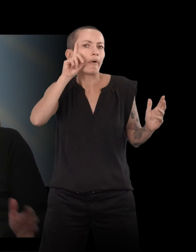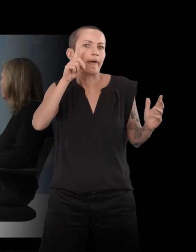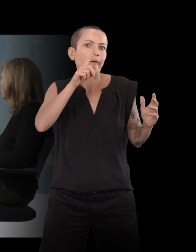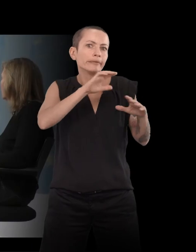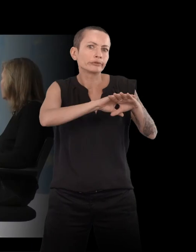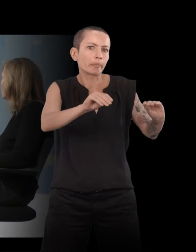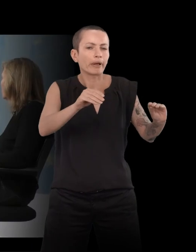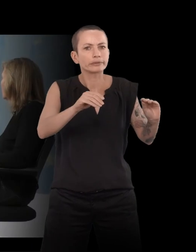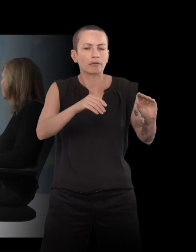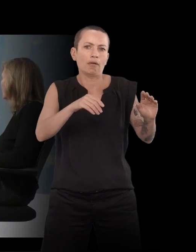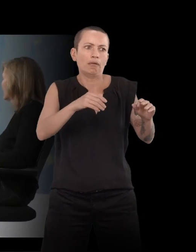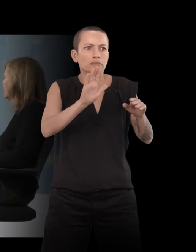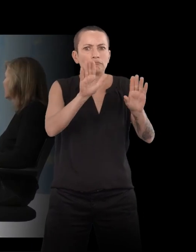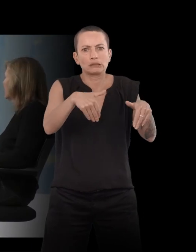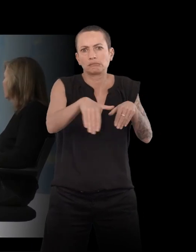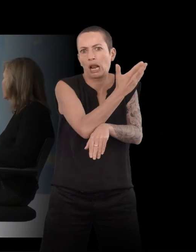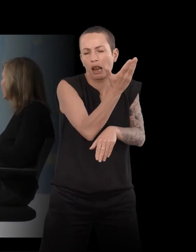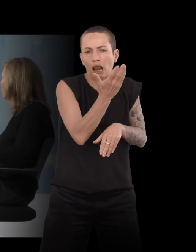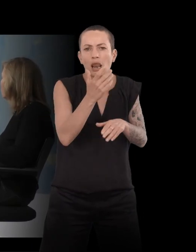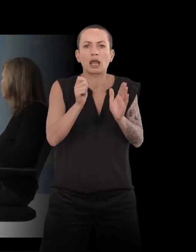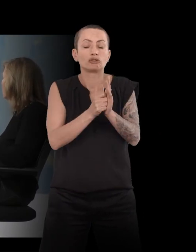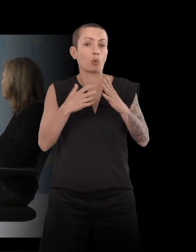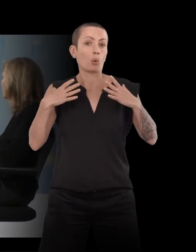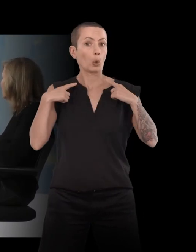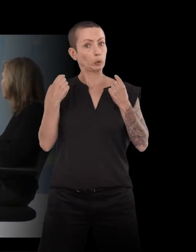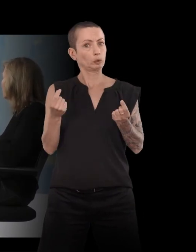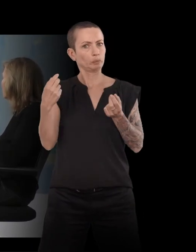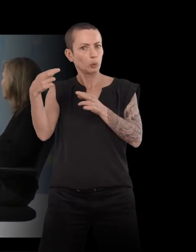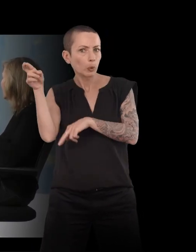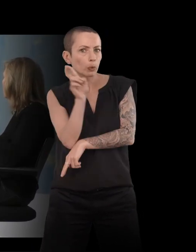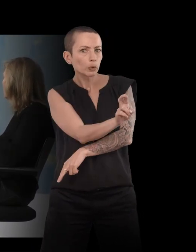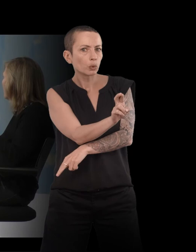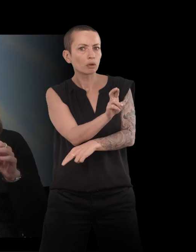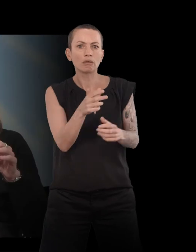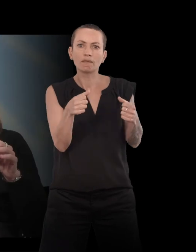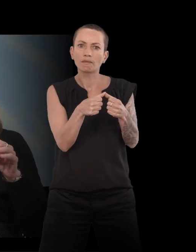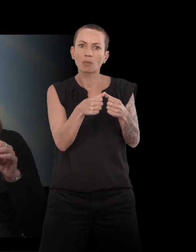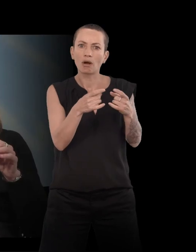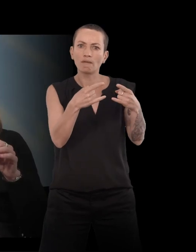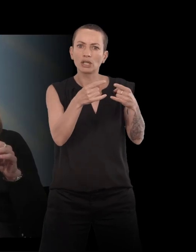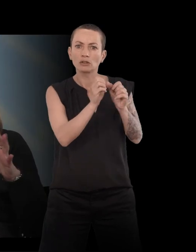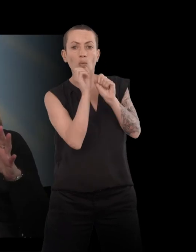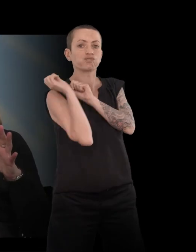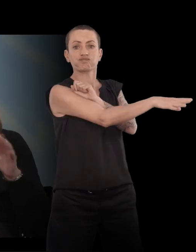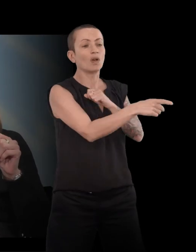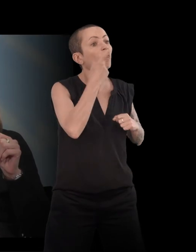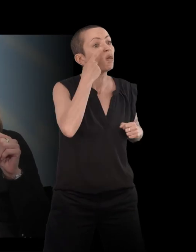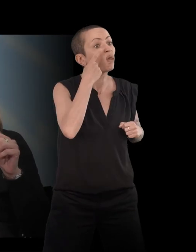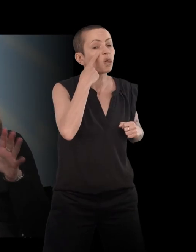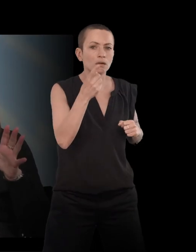et qui revient un jour avec le costume et qui le jette par la fenêtre. En disant « tu vas voir s'il tombe bien ». Parce que le